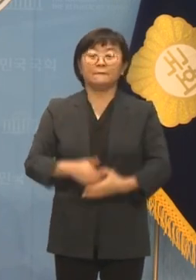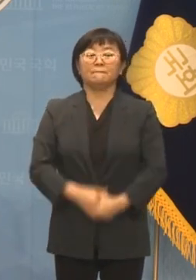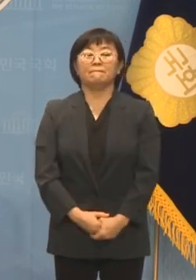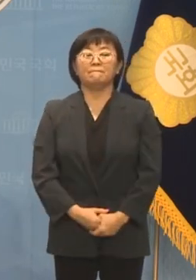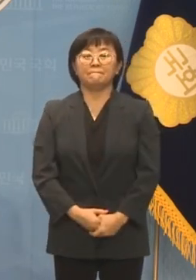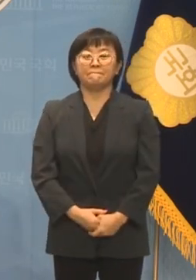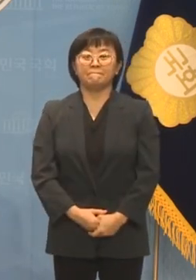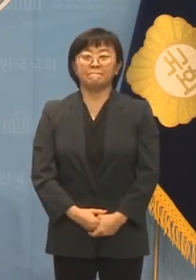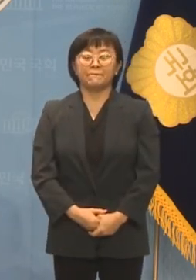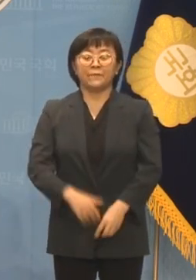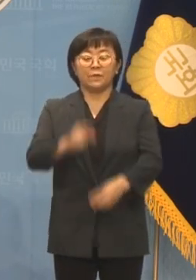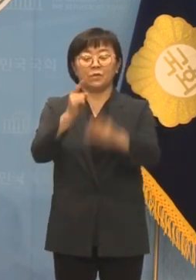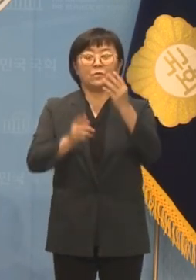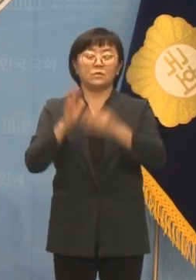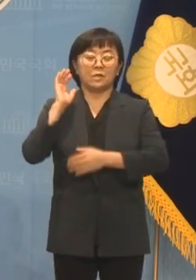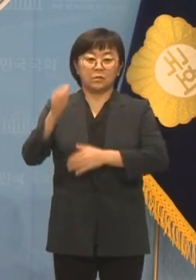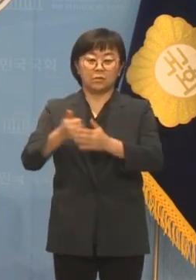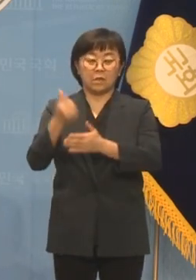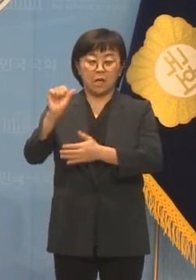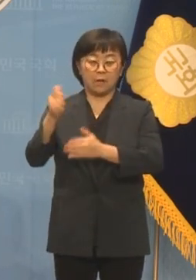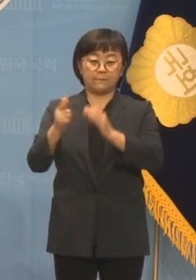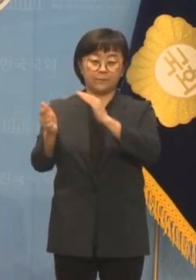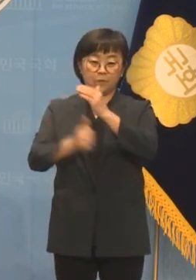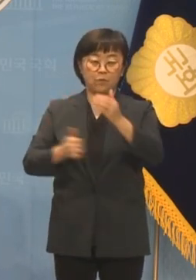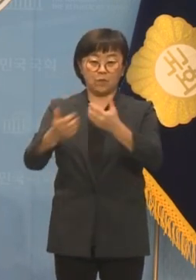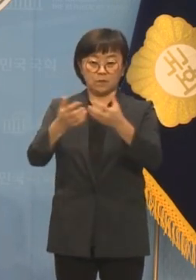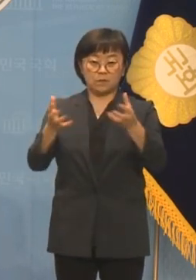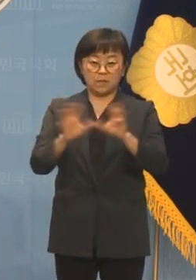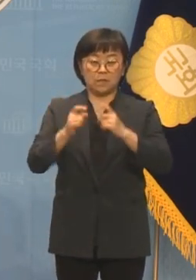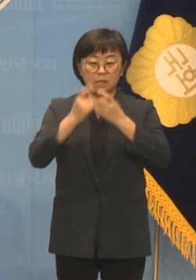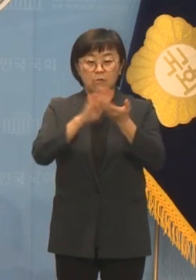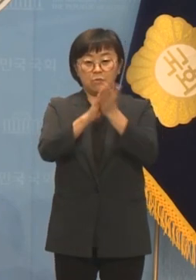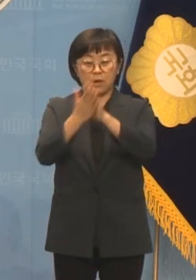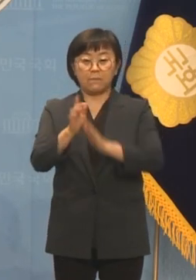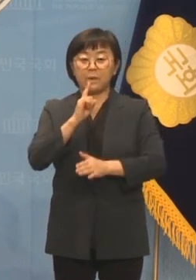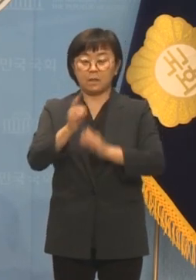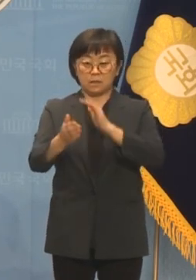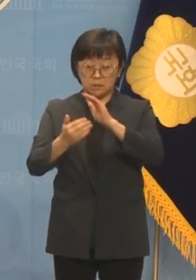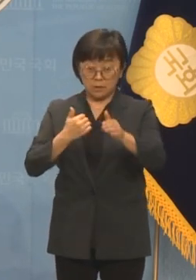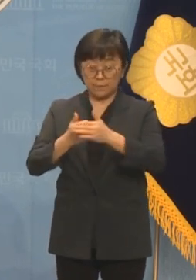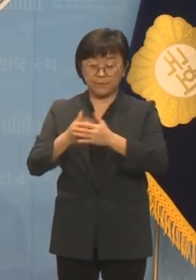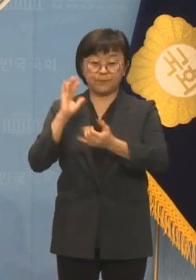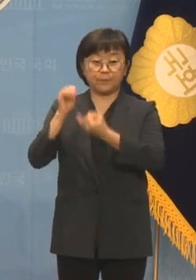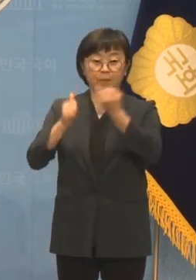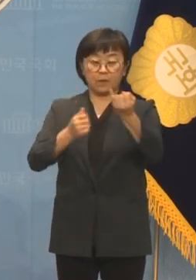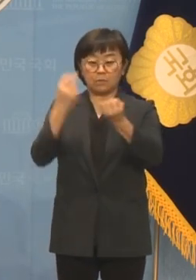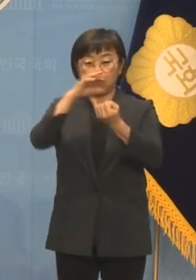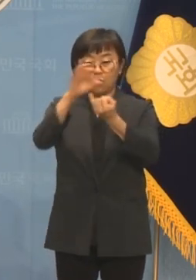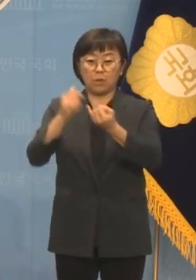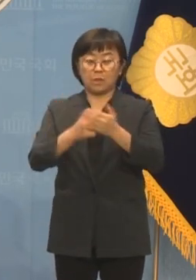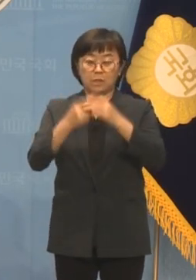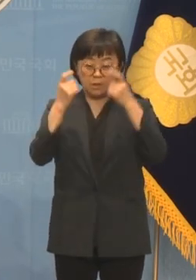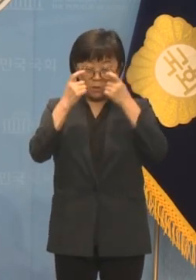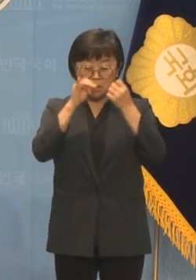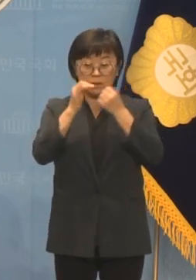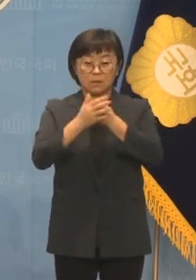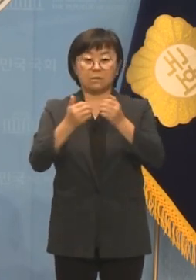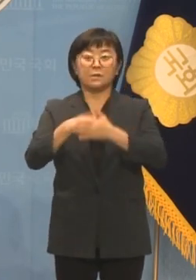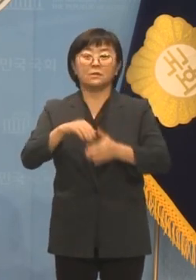윤 대통령은 한동훈 위원장의 사당화를 지적하기 전에 김건희 여사 지키기에만 혈안이 돼